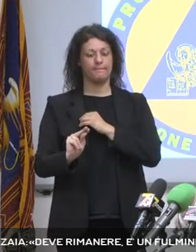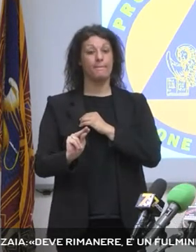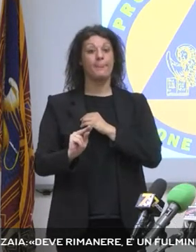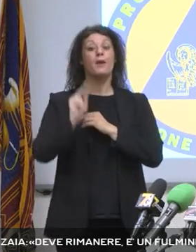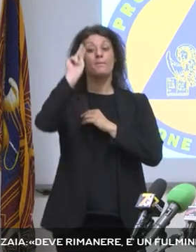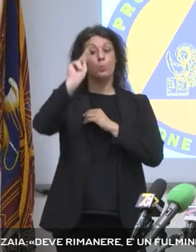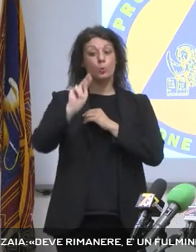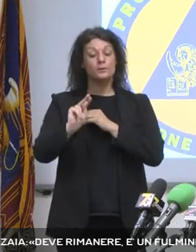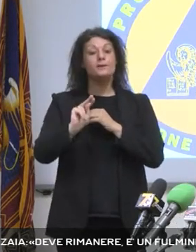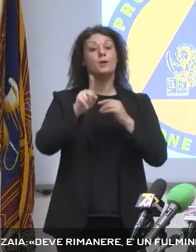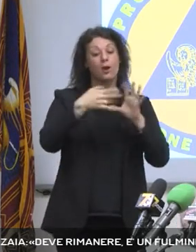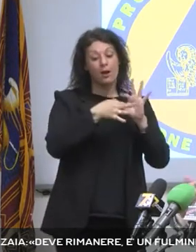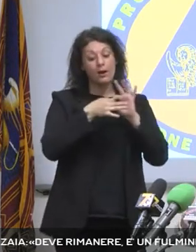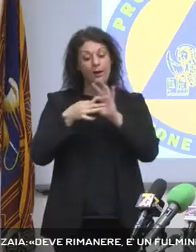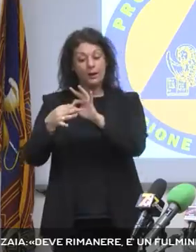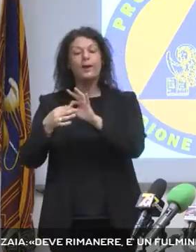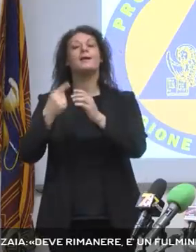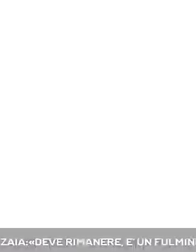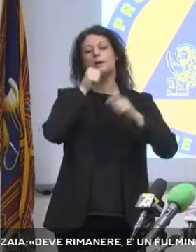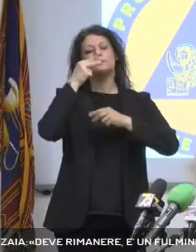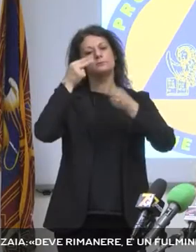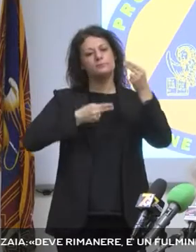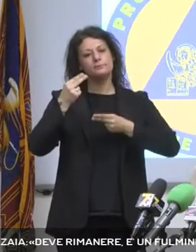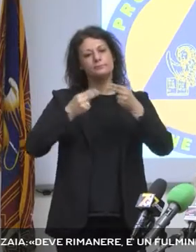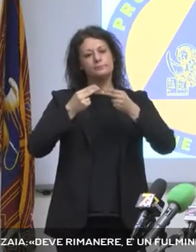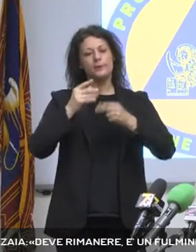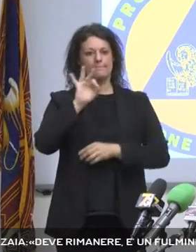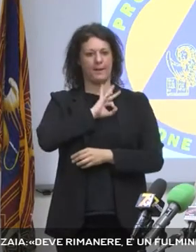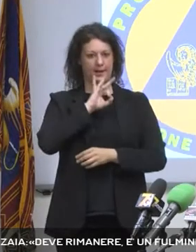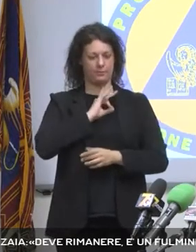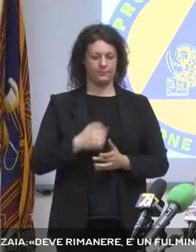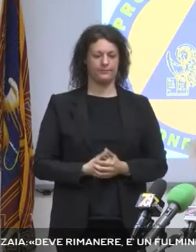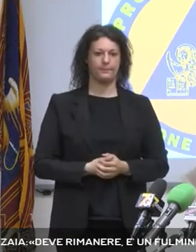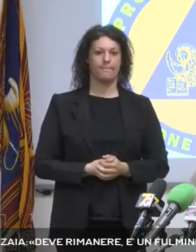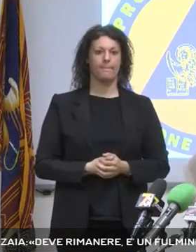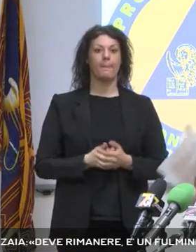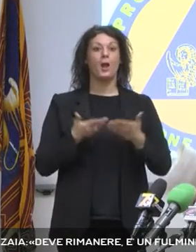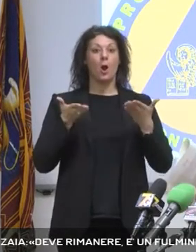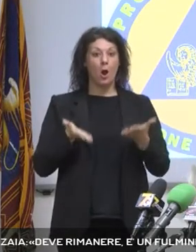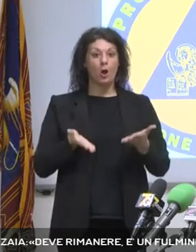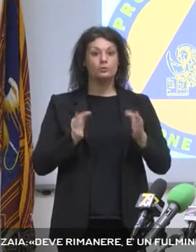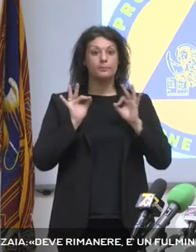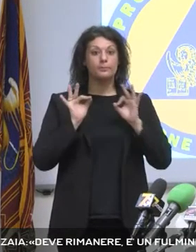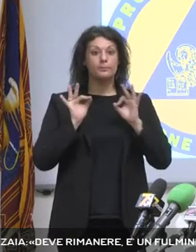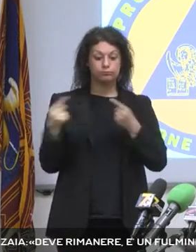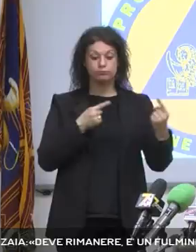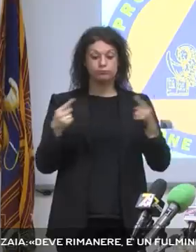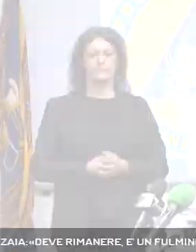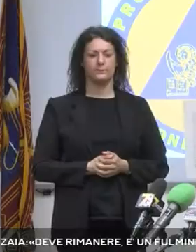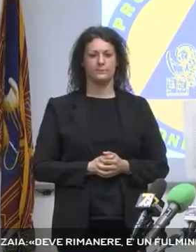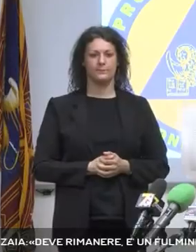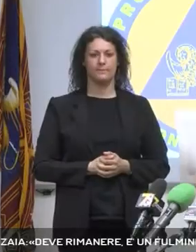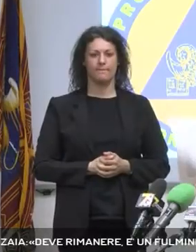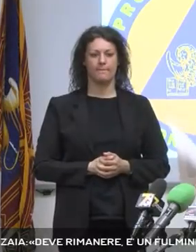del premio annuale deve essere erogato. Oggi noi stiamo discutendo della griglia delle valutazioni del 2018.